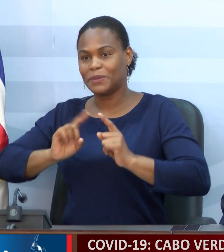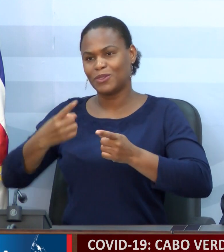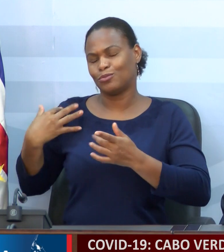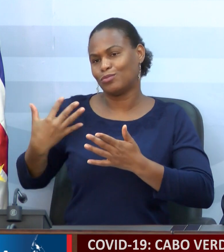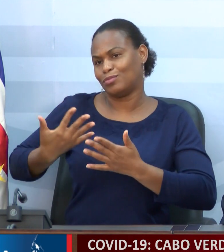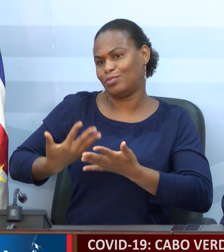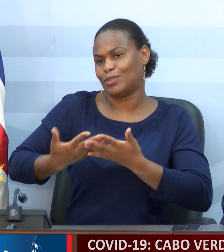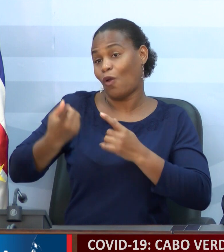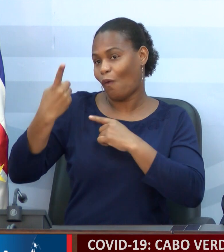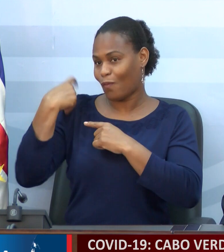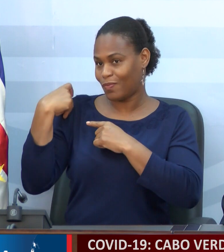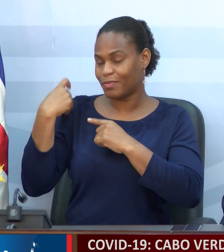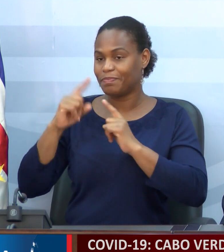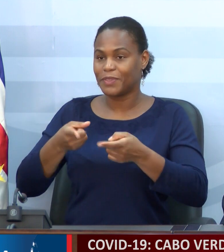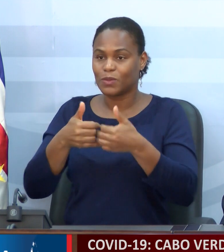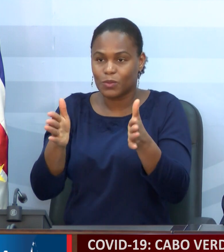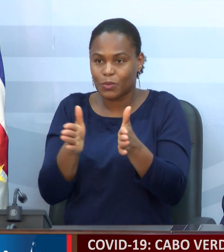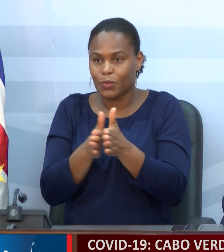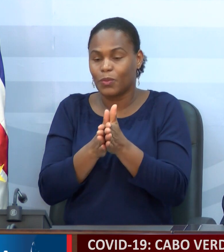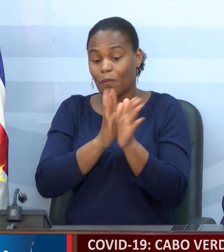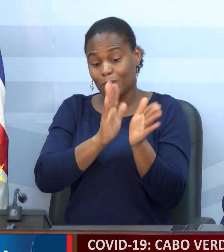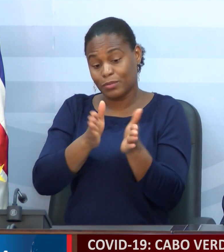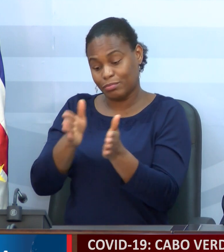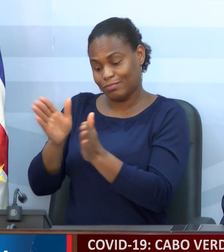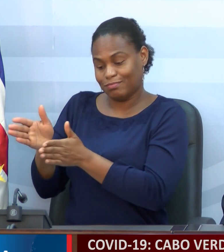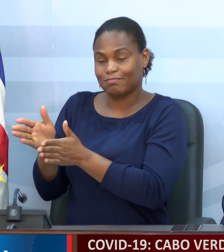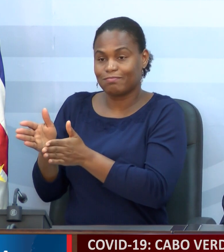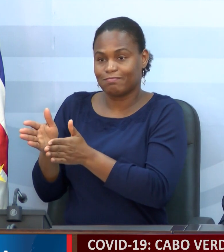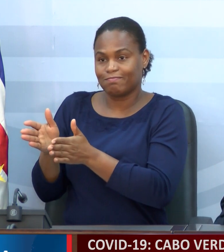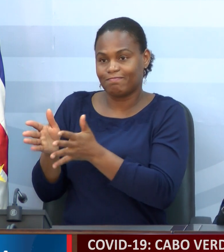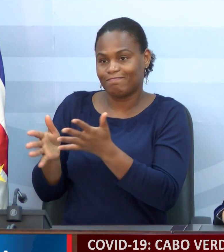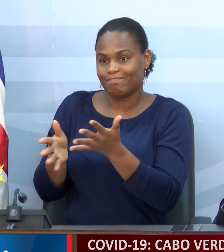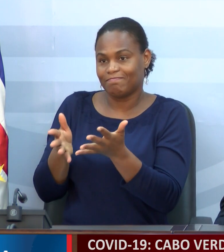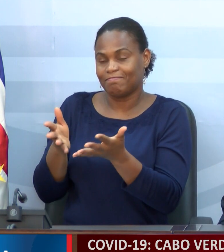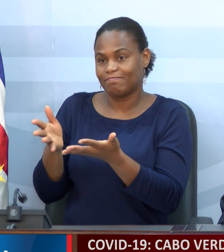ontem, todo o processo de